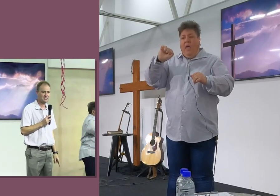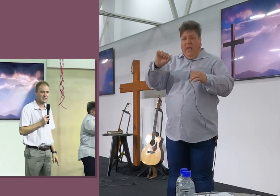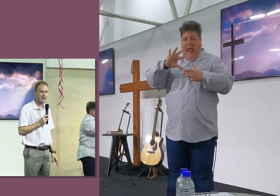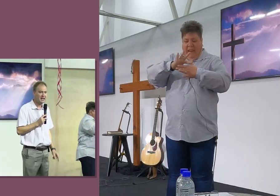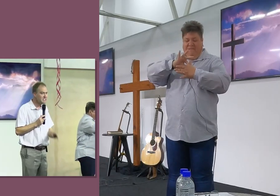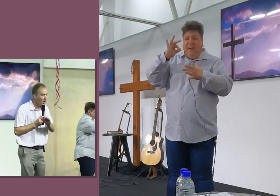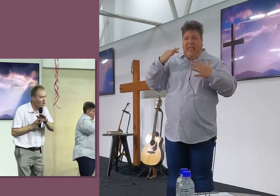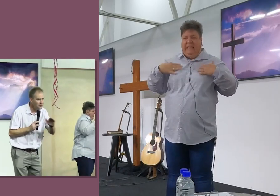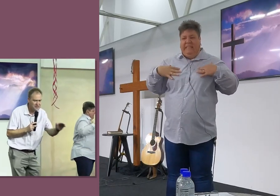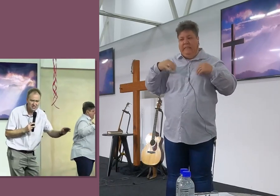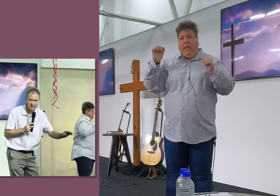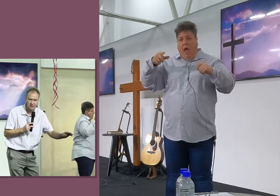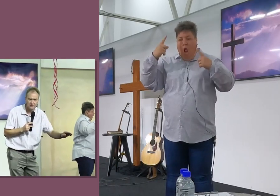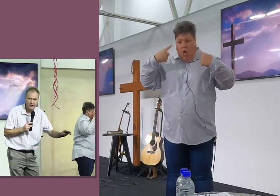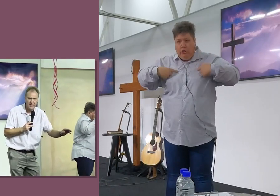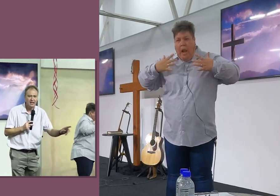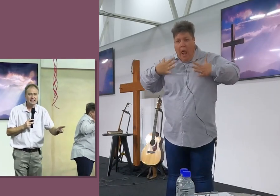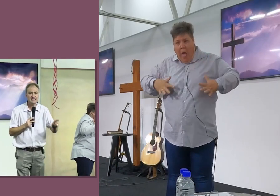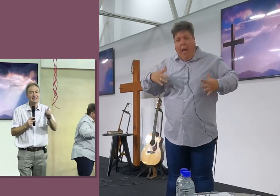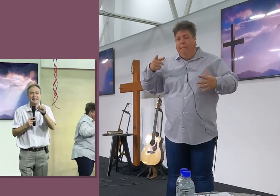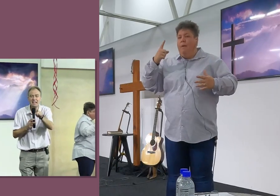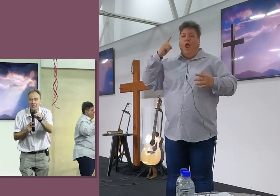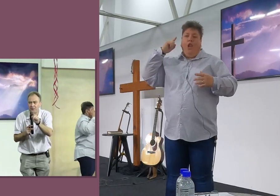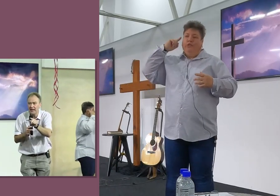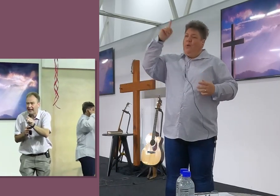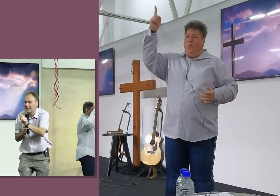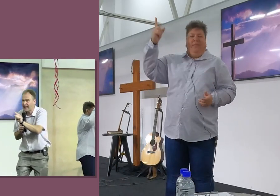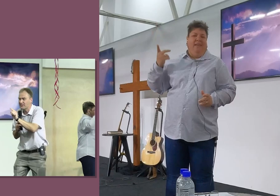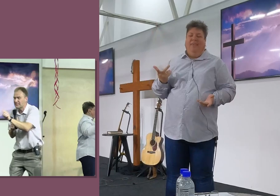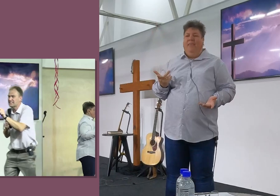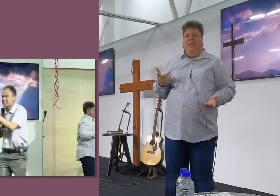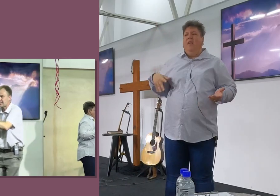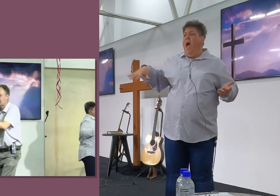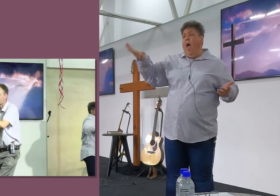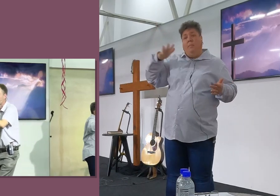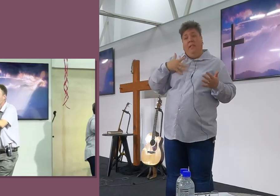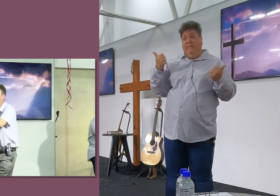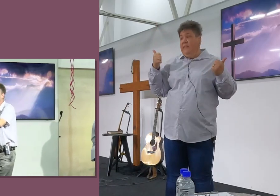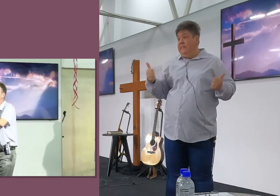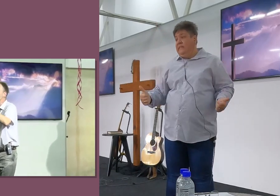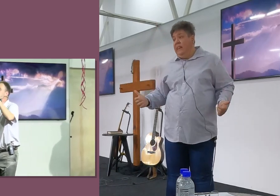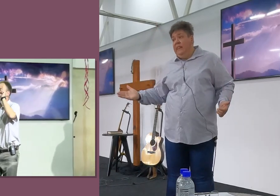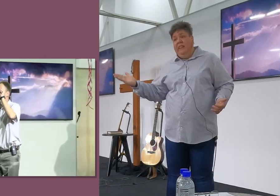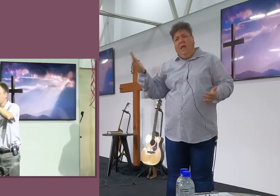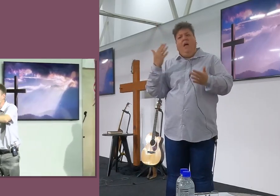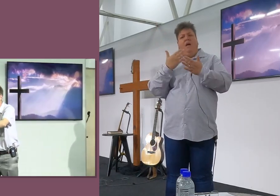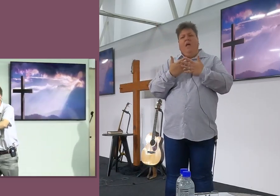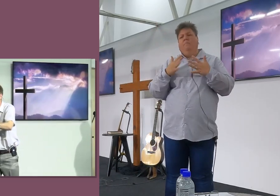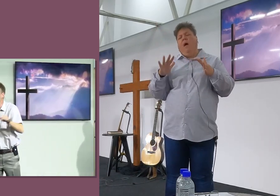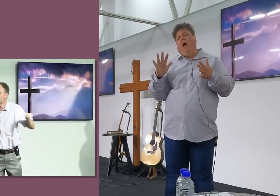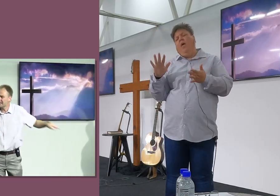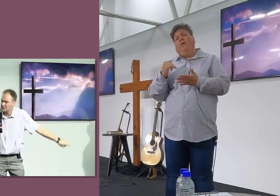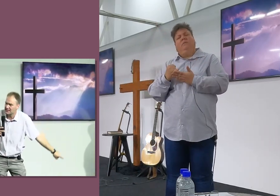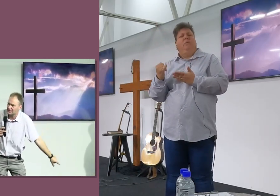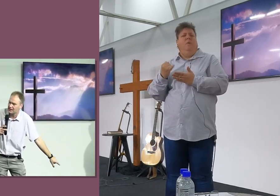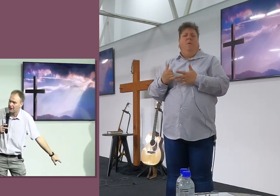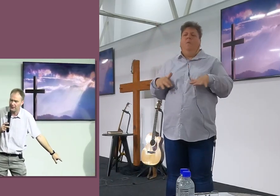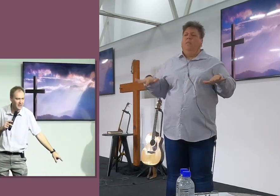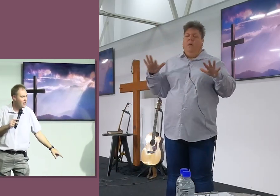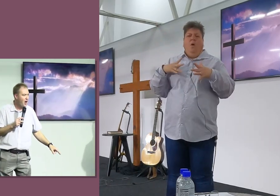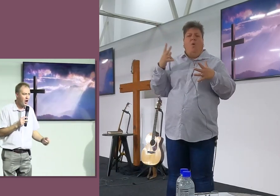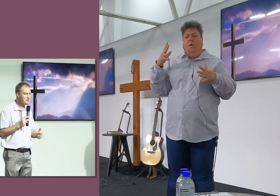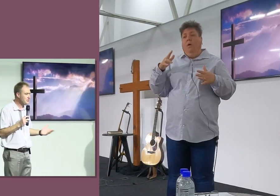jy ja gesê, Dit is averskil, Luister, Enige van ek en jy wat hier sit, Kan net soveel sonde doen, En net so